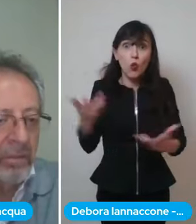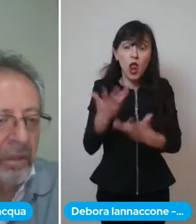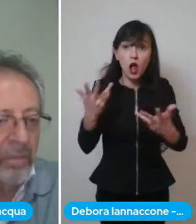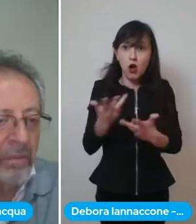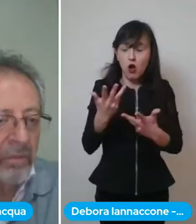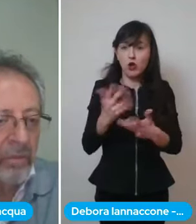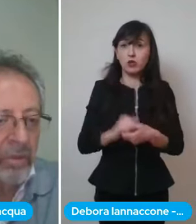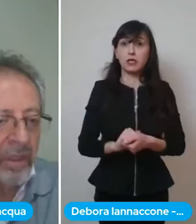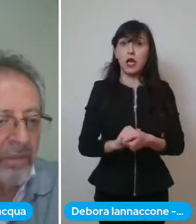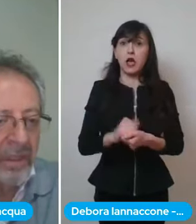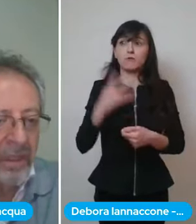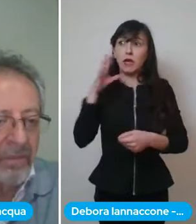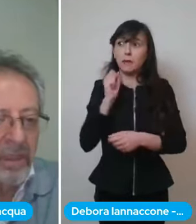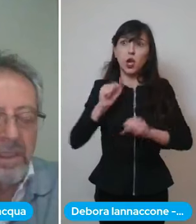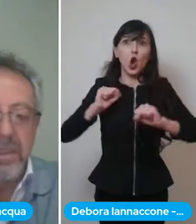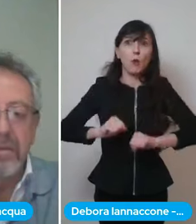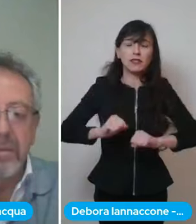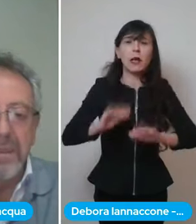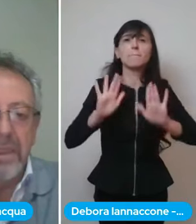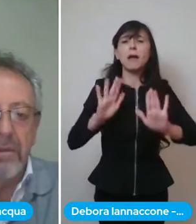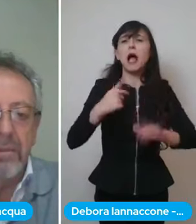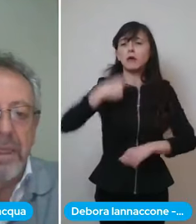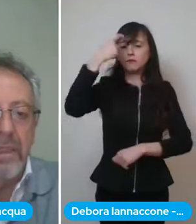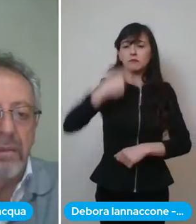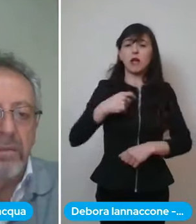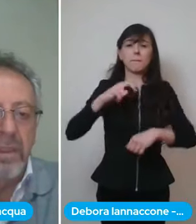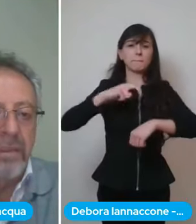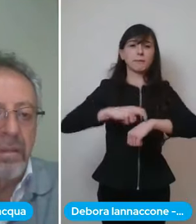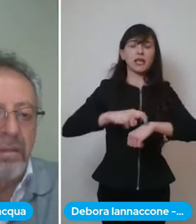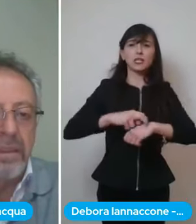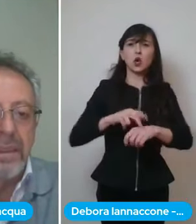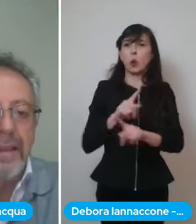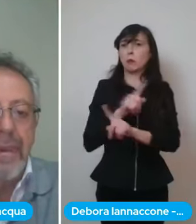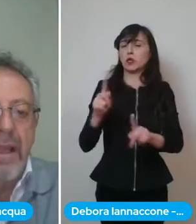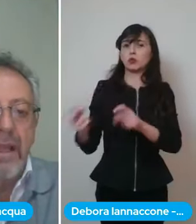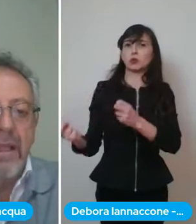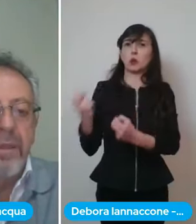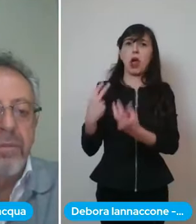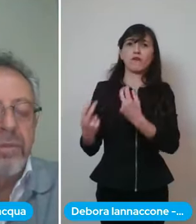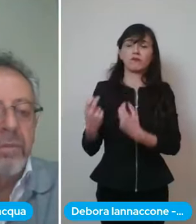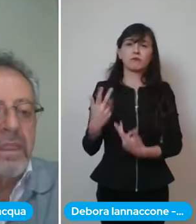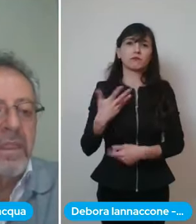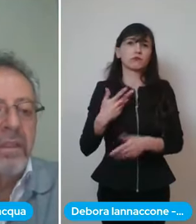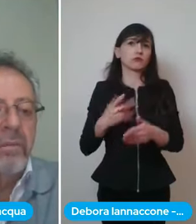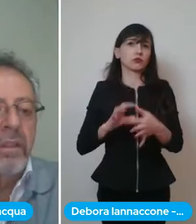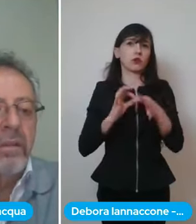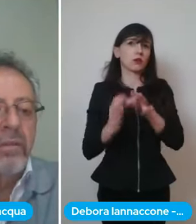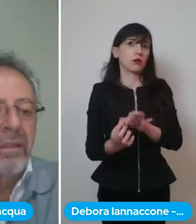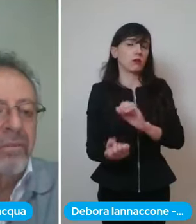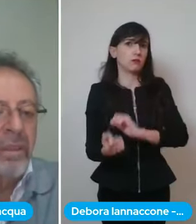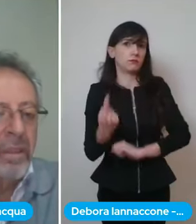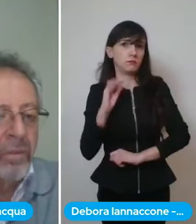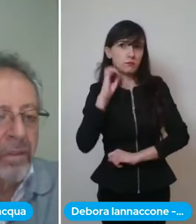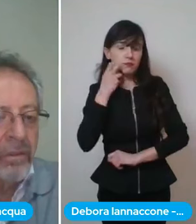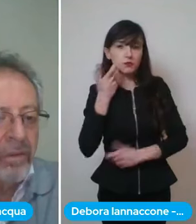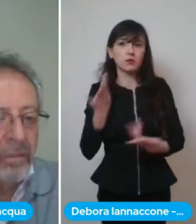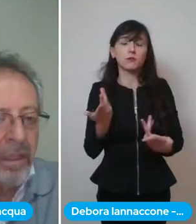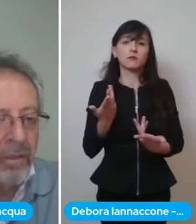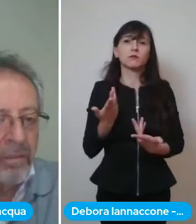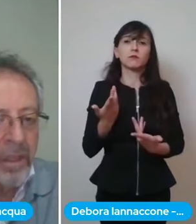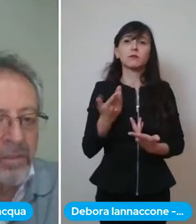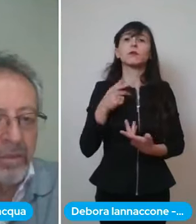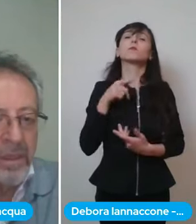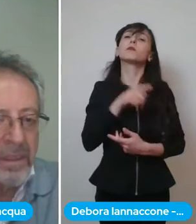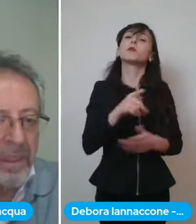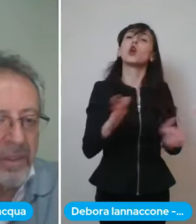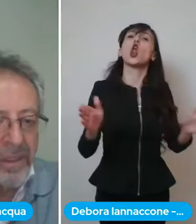in merito non abbiamo avuto di eventi avversi sono passati ormai dall'ultima dose che abbiamo somministrato di quell'otto da 24 per